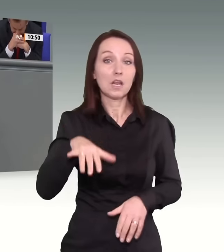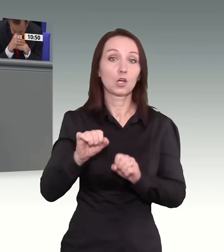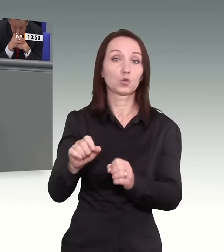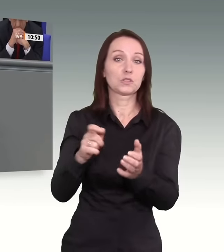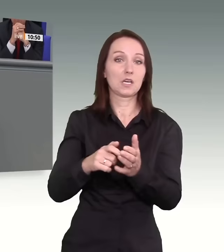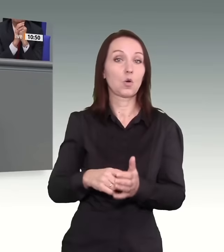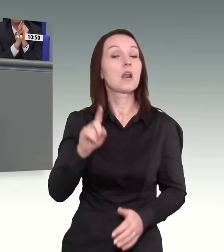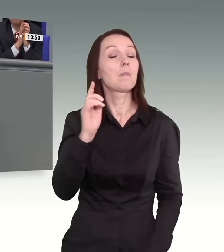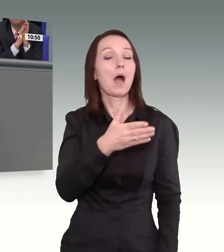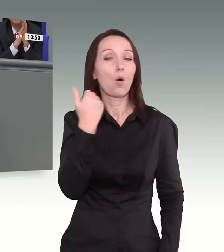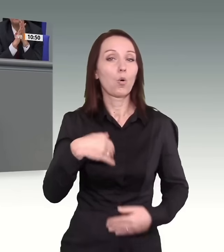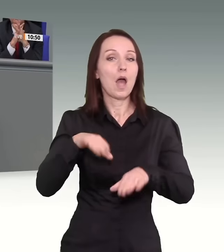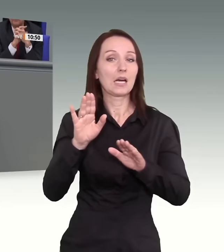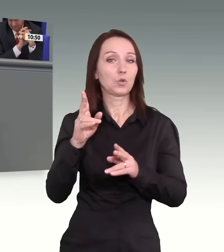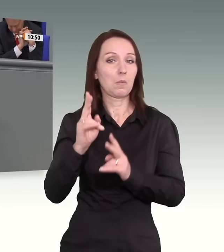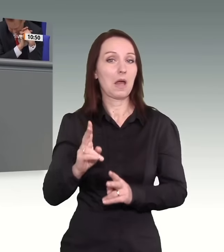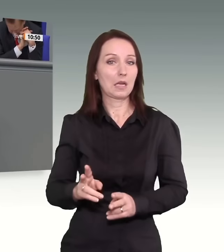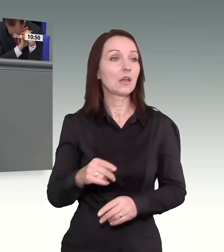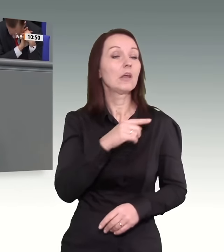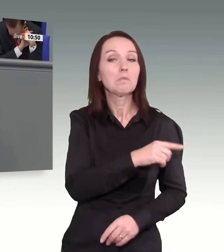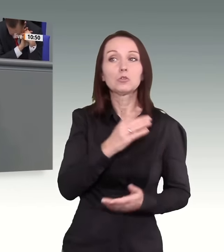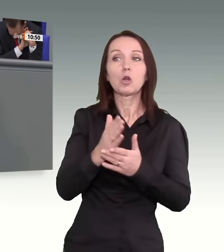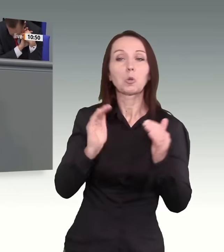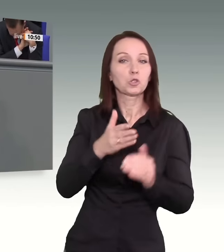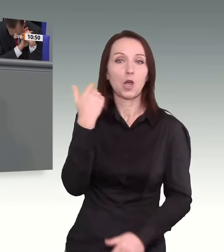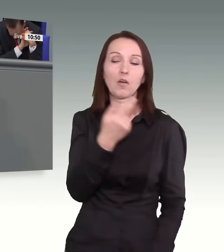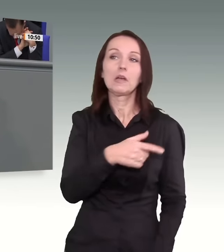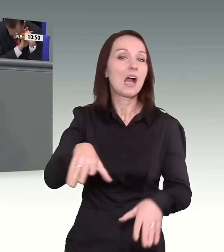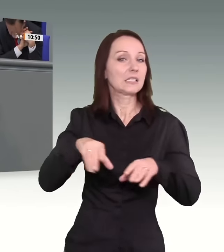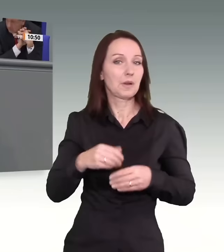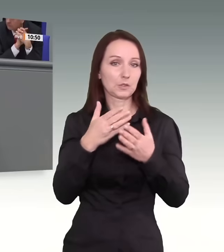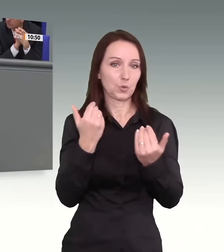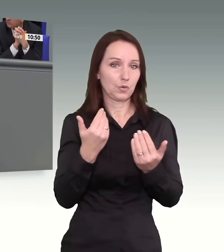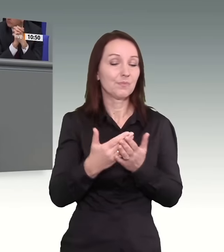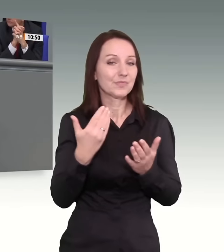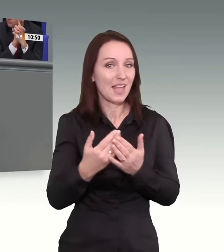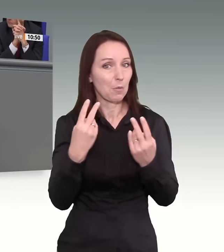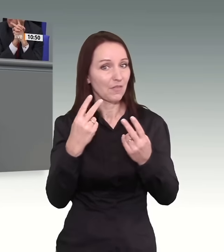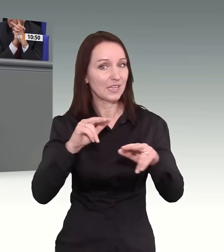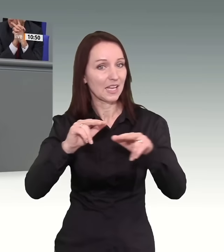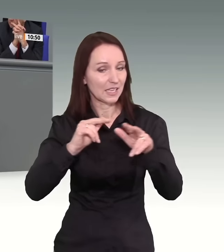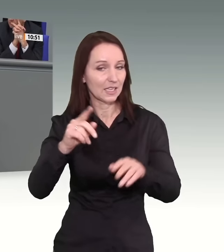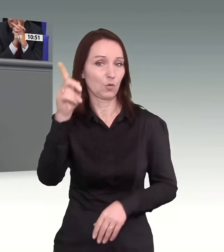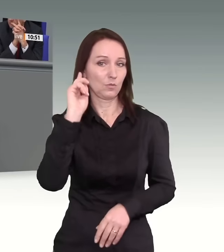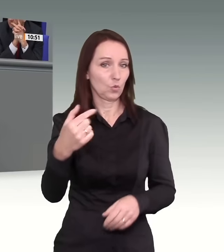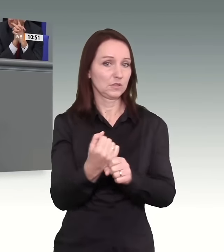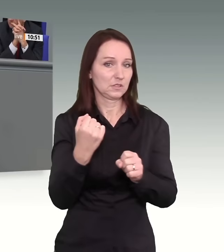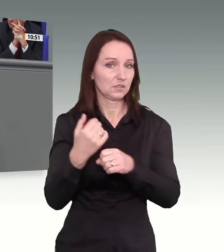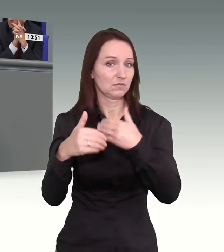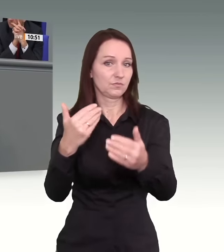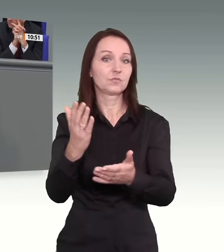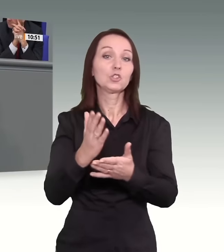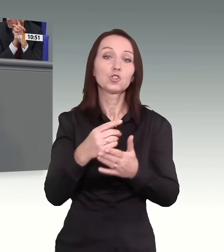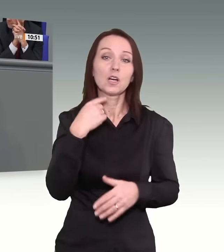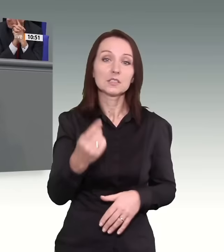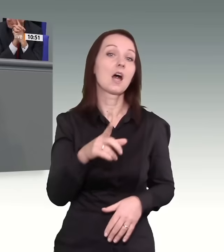aber nicht asylberechtigt sind. Und deswegen ist es wichtig, dass die Regierung auch handelt. Dass wir beispielsweise, es wurde angesprochen, bei